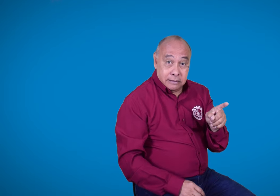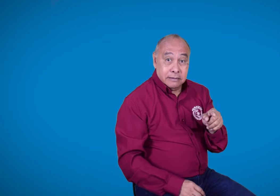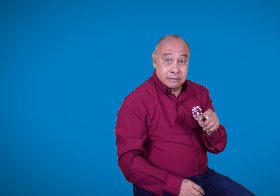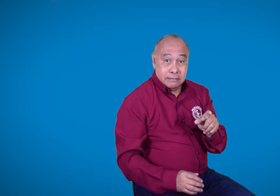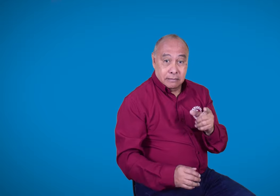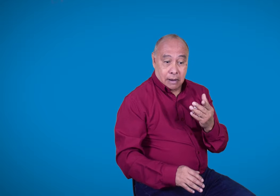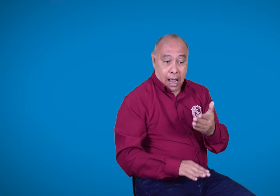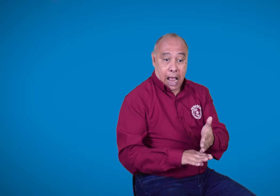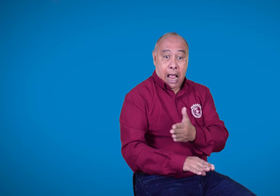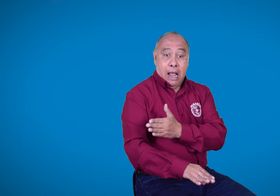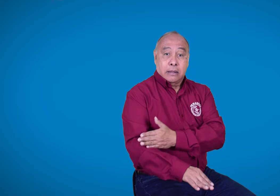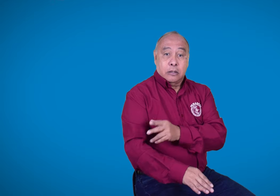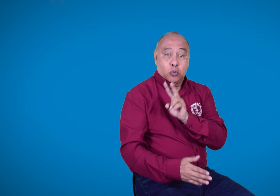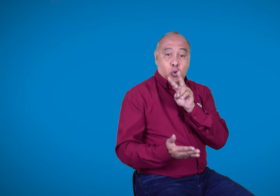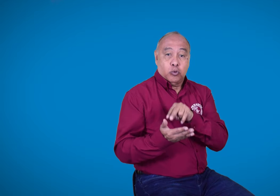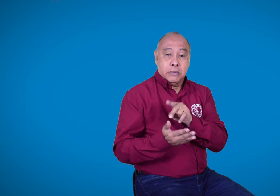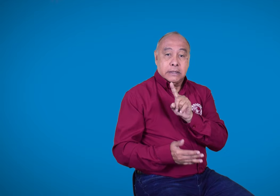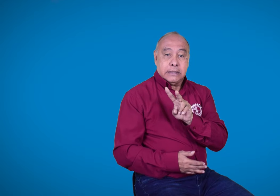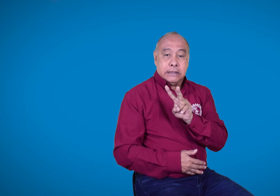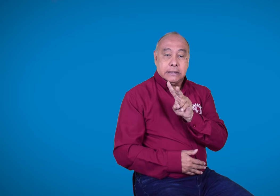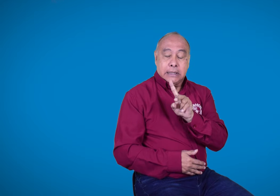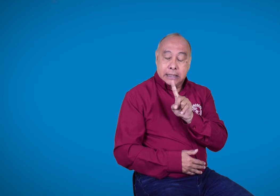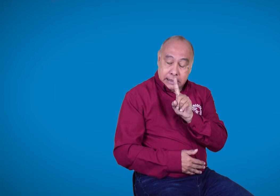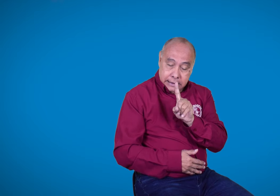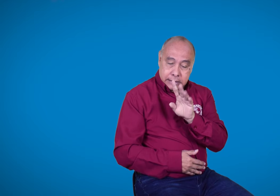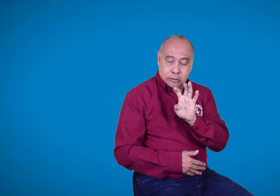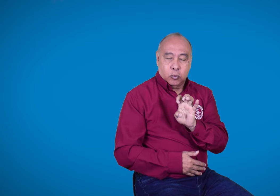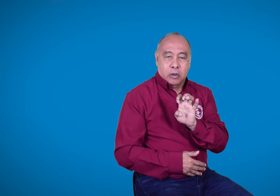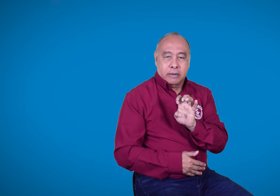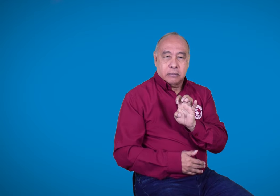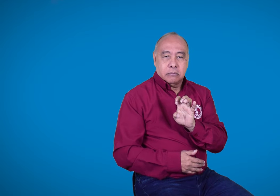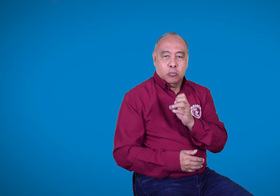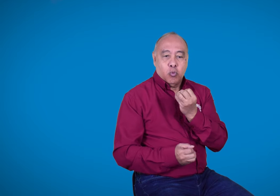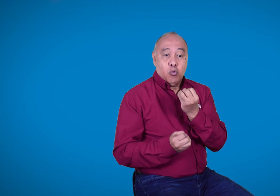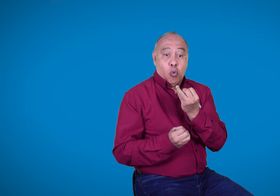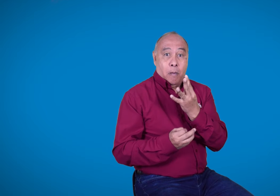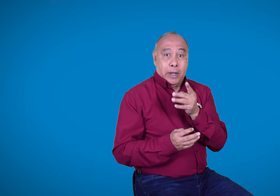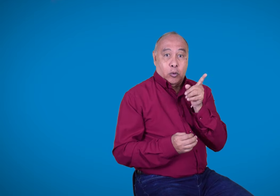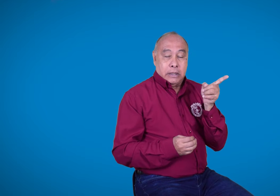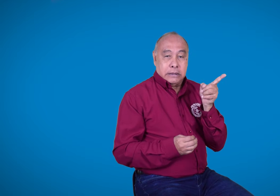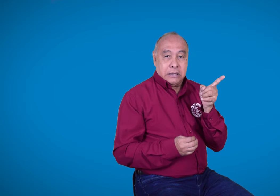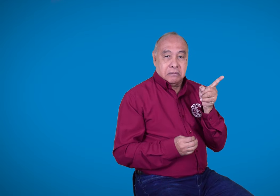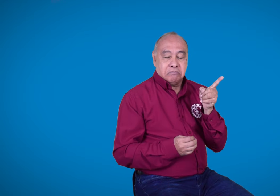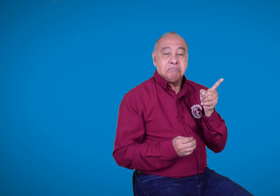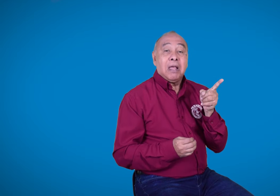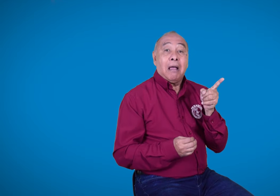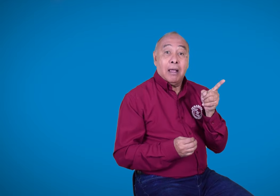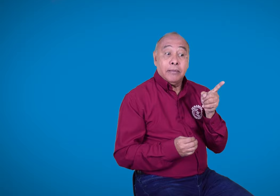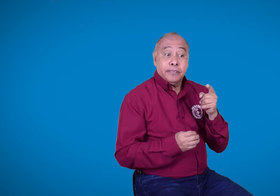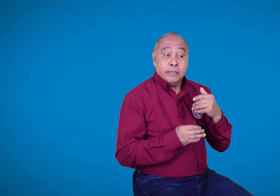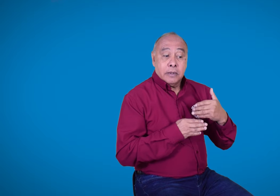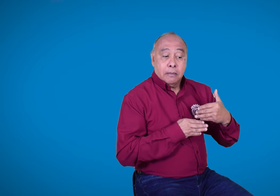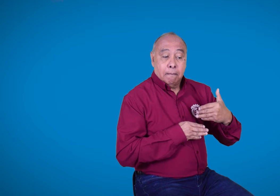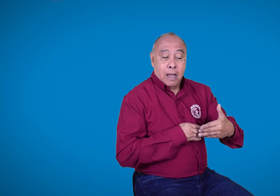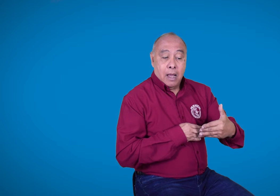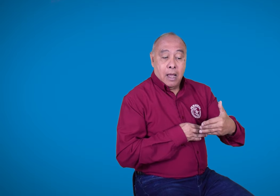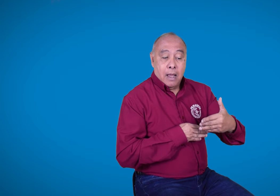Precisamente, este proyecto de ley, en el año 2019, pasó dos debates en la Cámara de Representantes, después